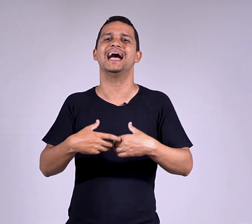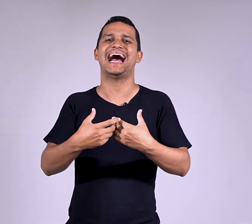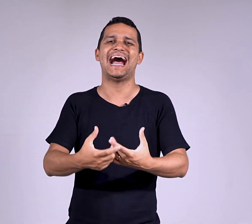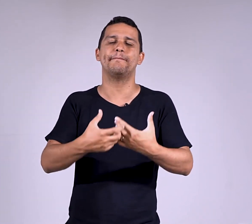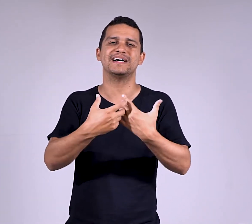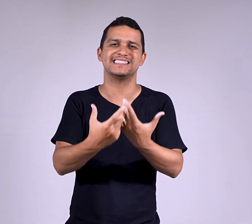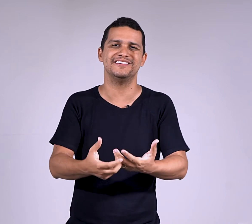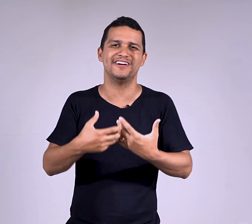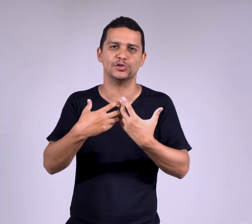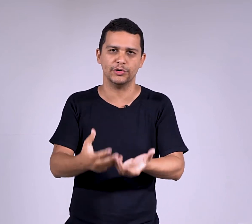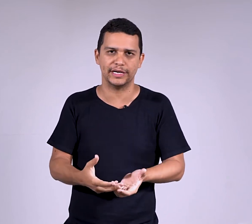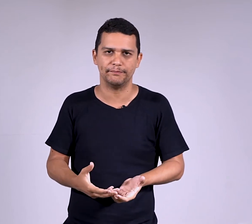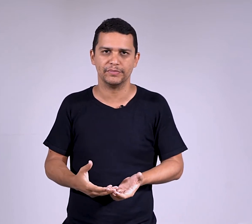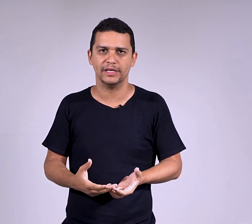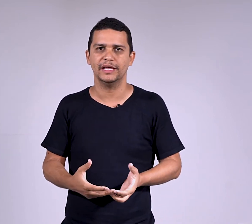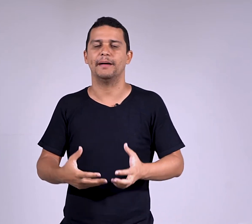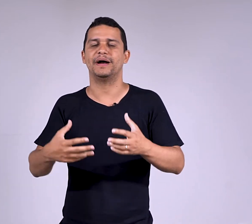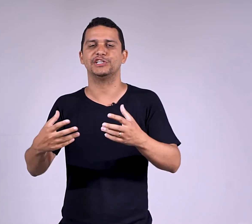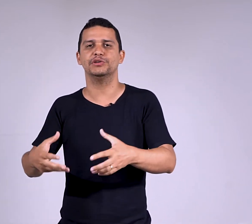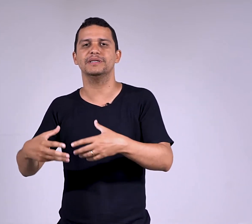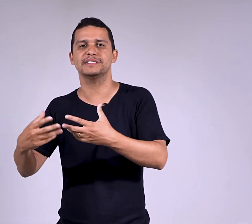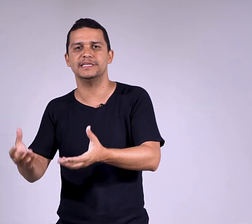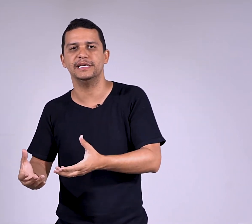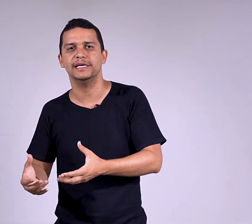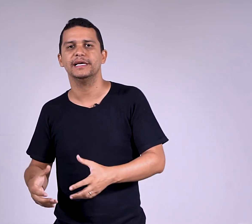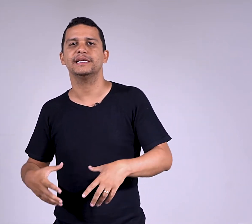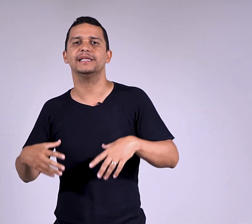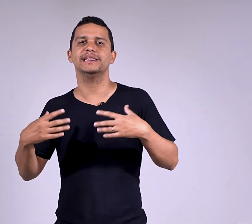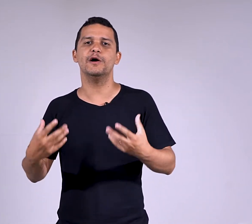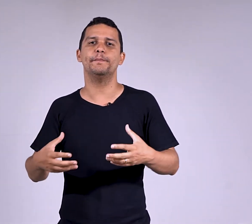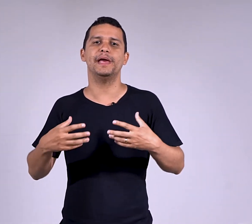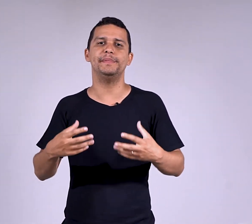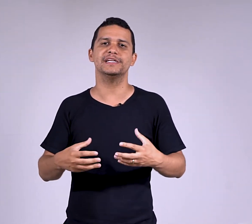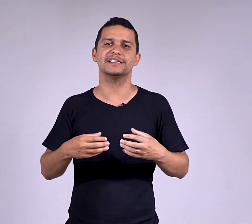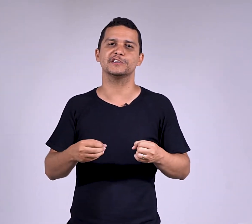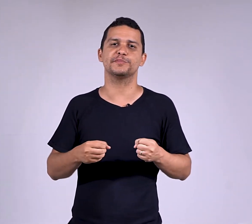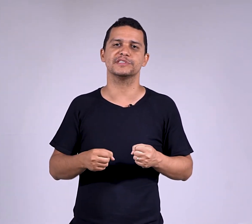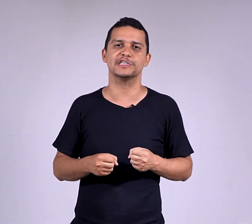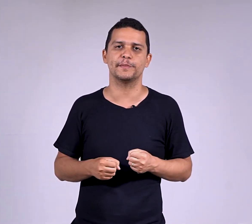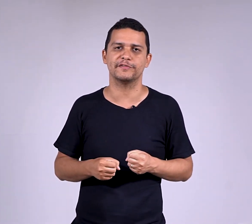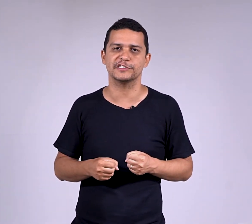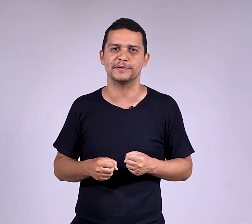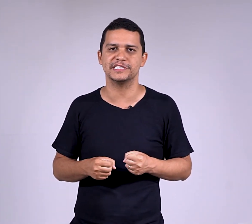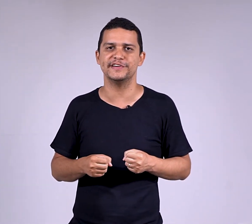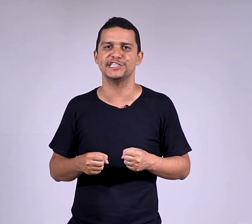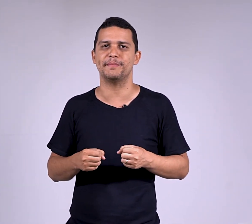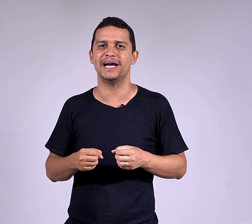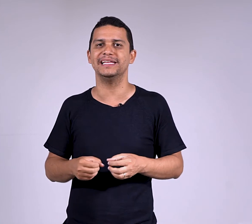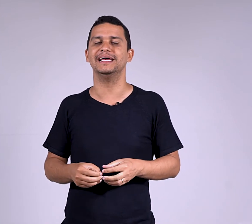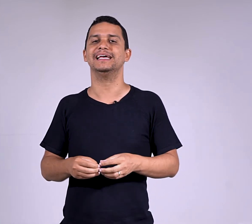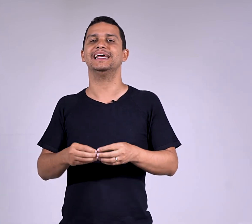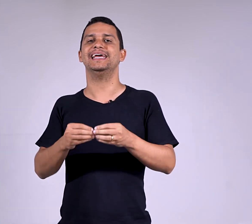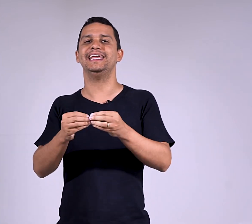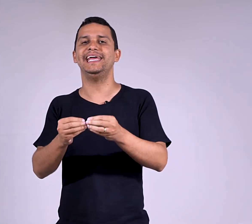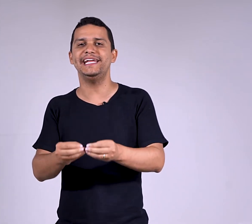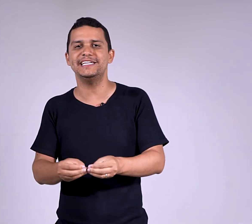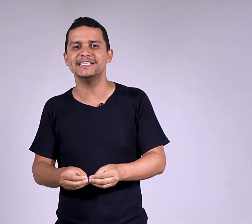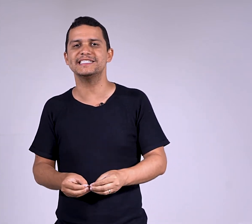apassivadora. A partícula si, que não permite a transposição para a voz passiva, é chamada índice